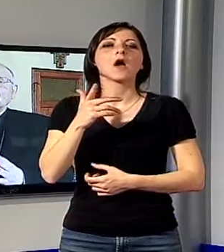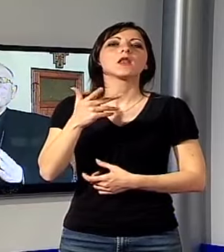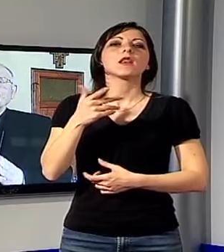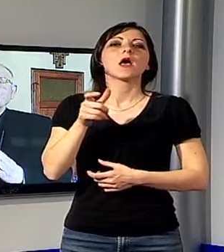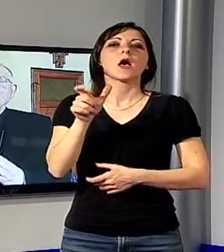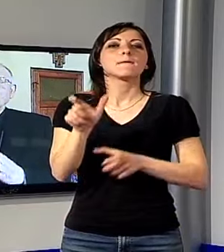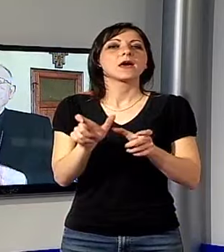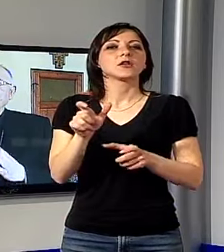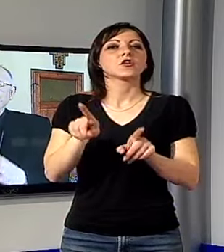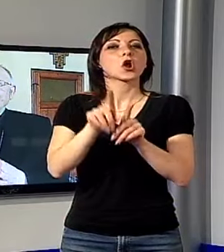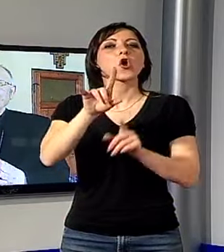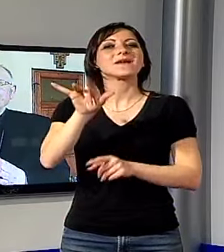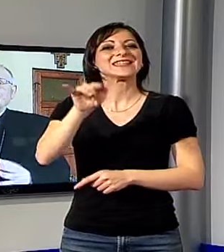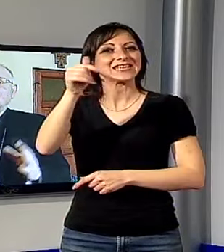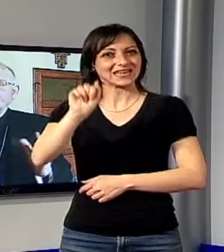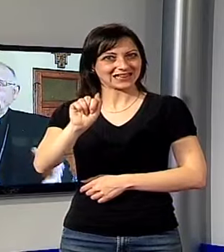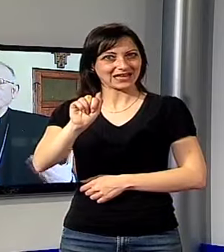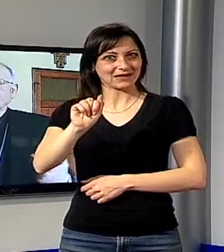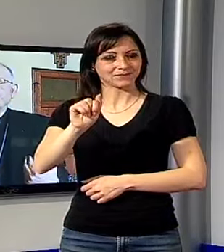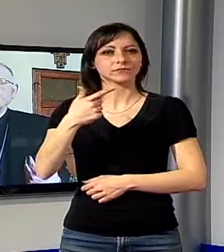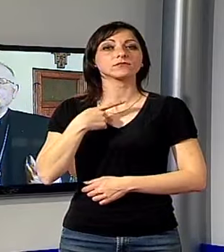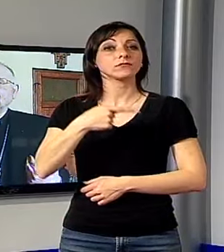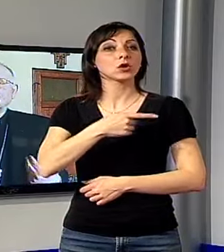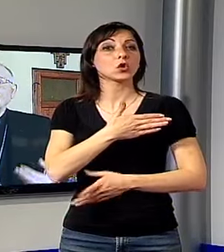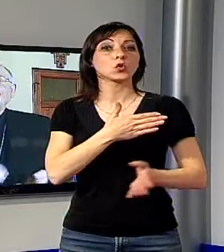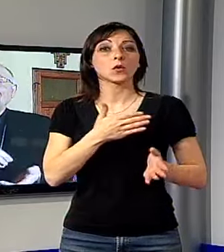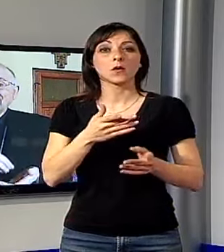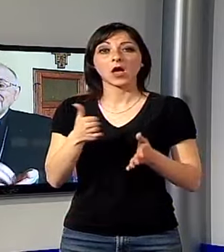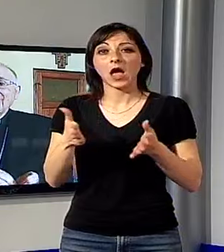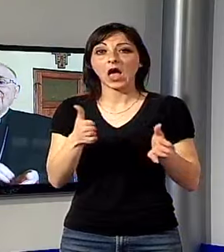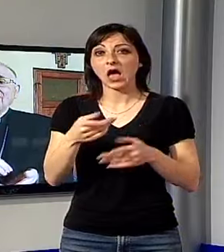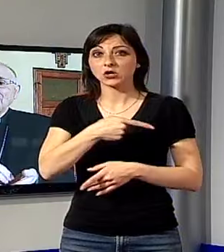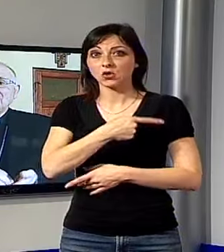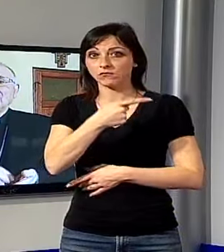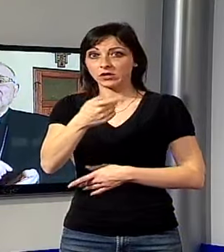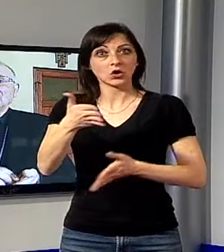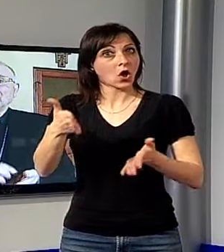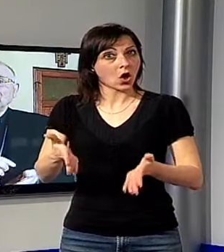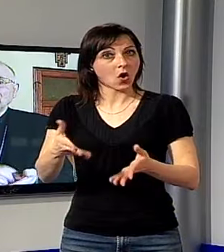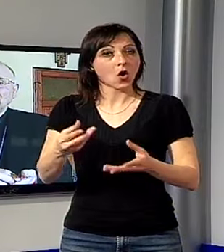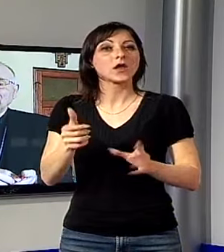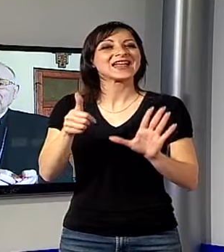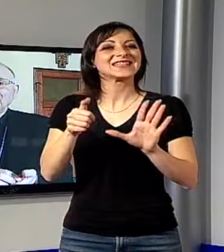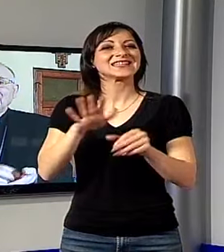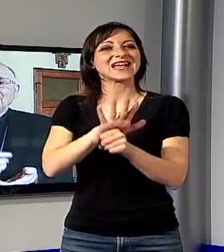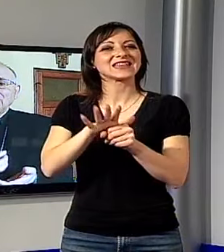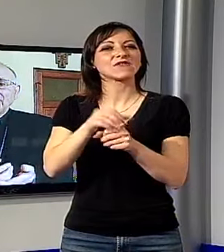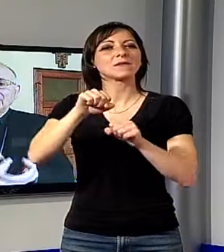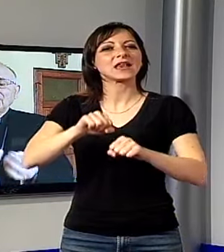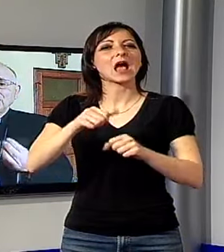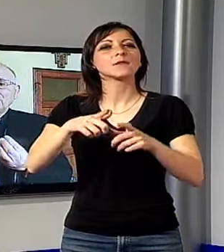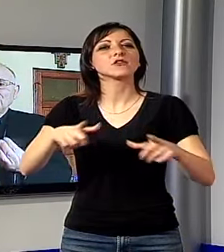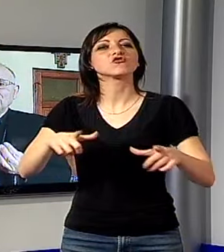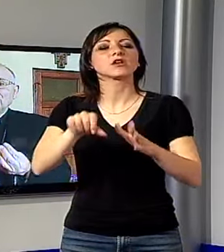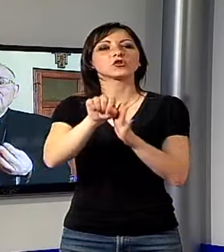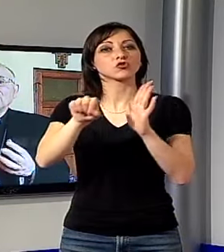Ecco, il crembiule di carità, pensate, in questo anno così mi hanno detto, 60 famiglie del centro storico, di fatti